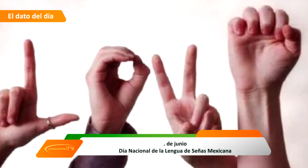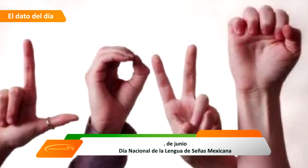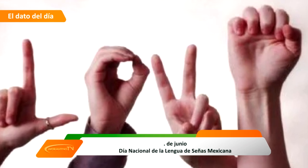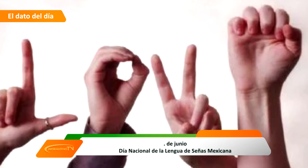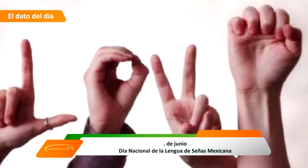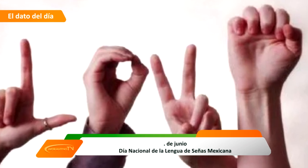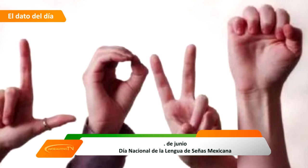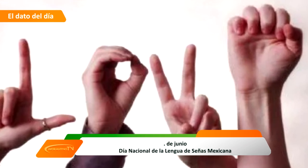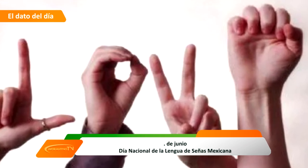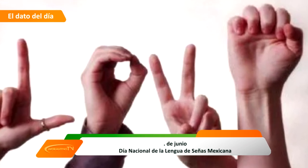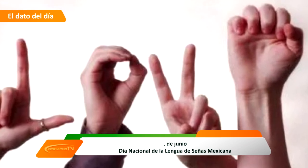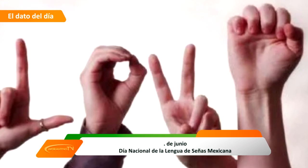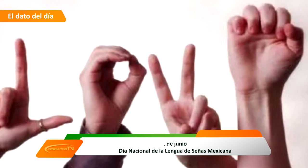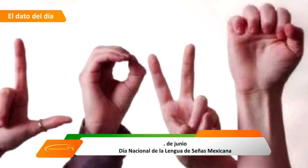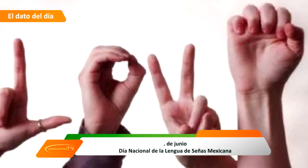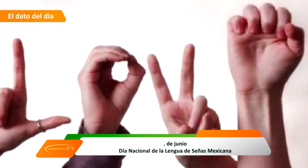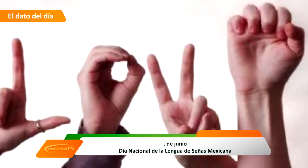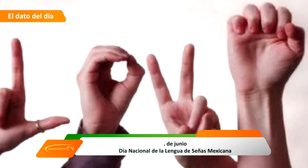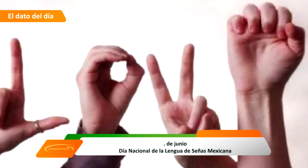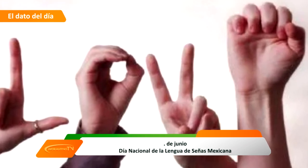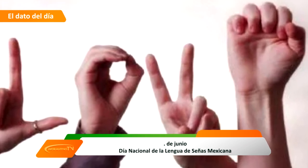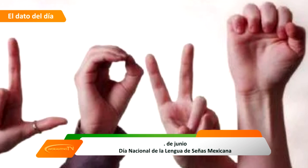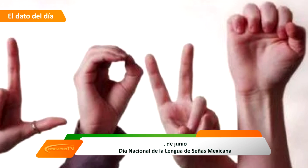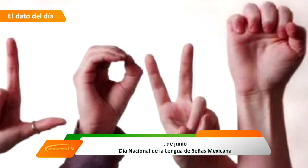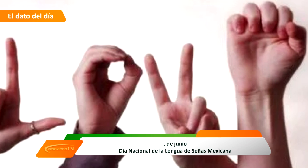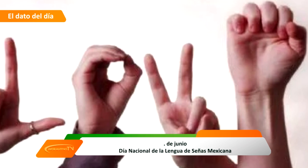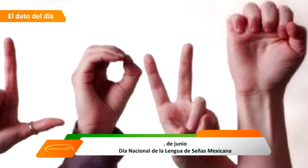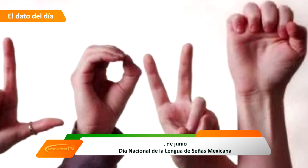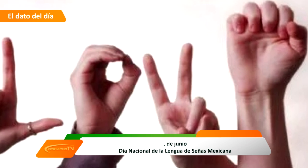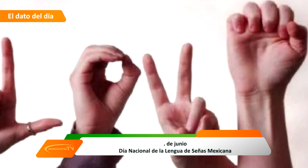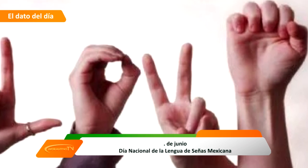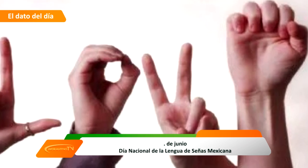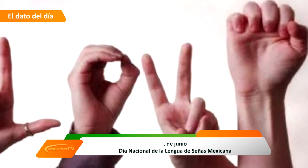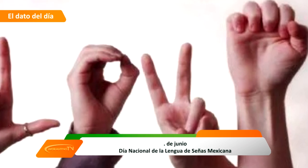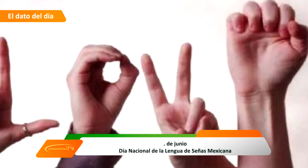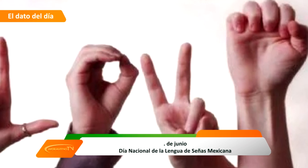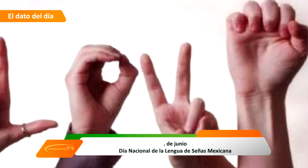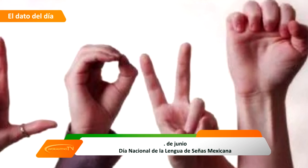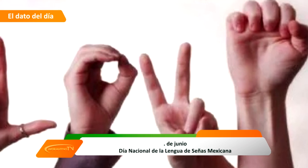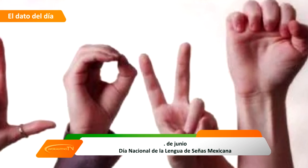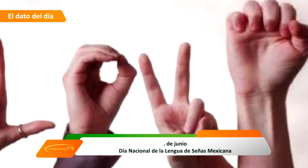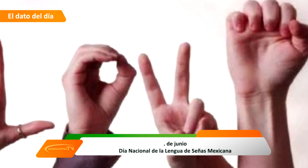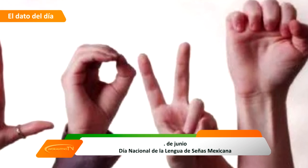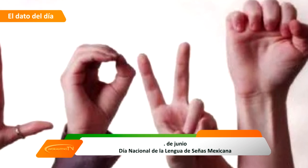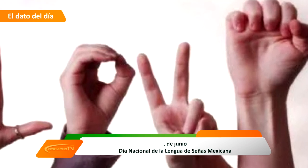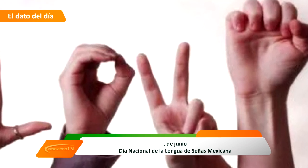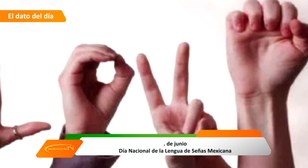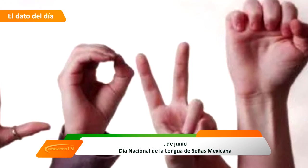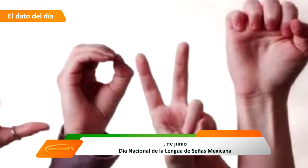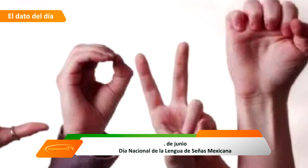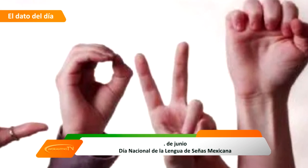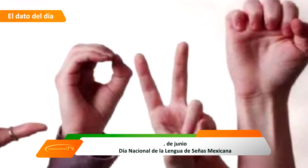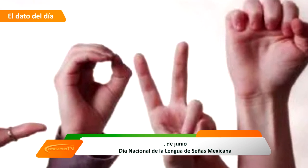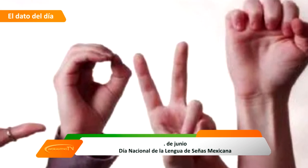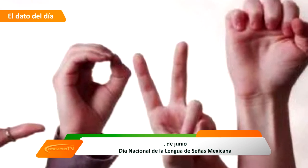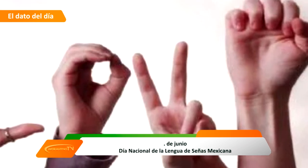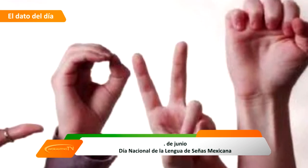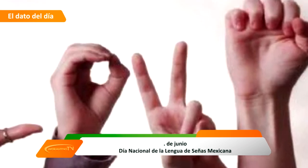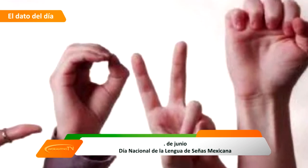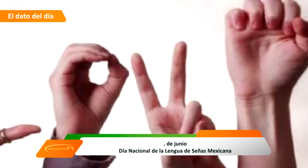comunicarse con otros. Es la única forma que permite unirse, entenderse, manifestar emociones, transmitir un mensaje o información para influir